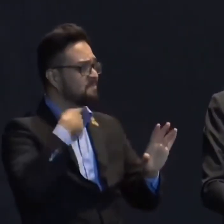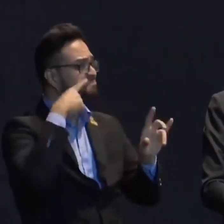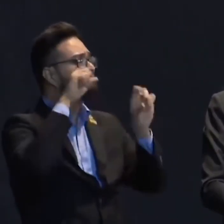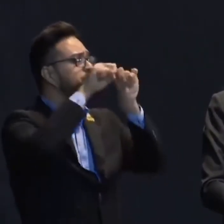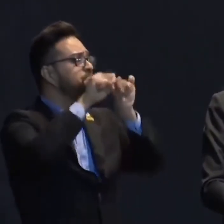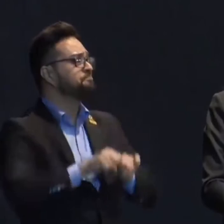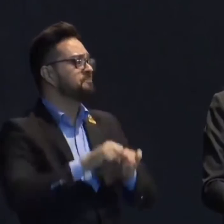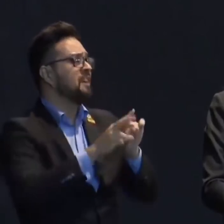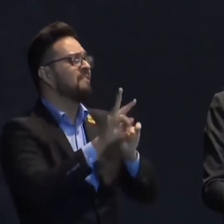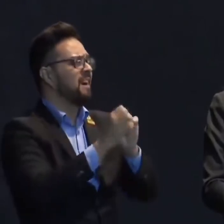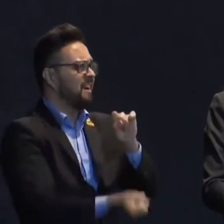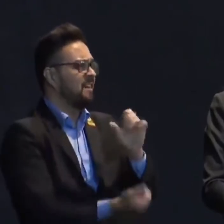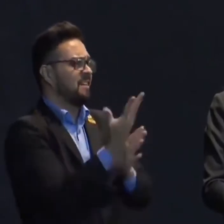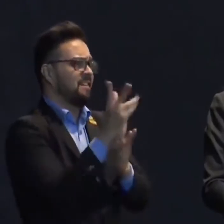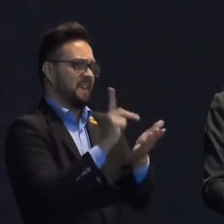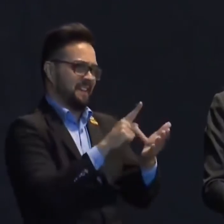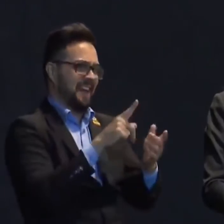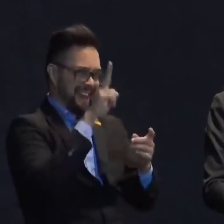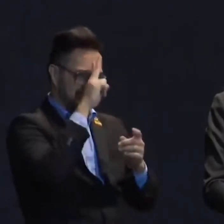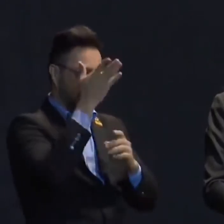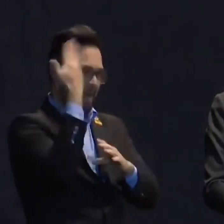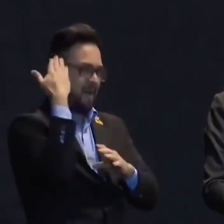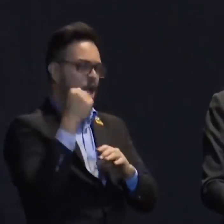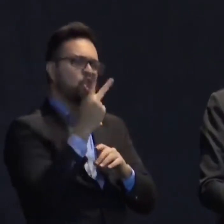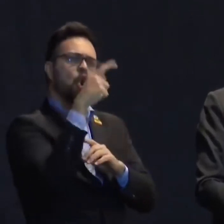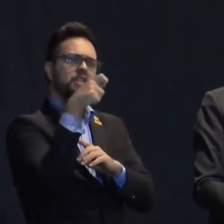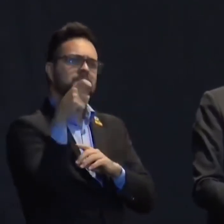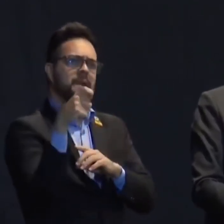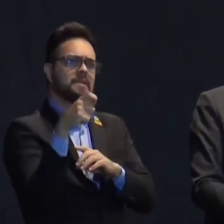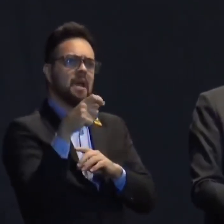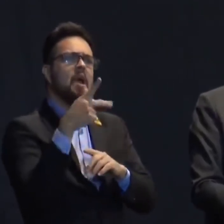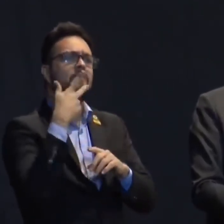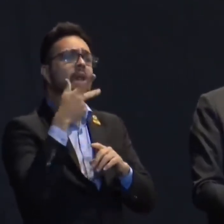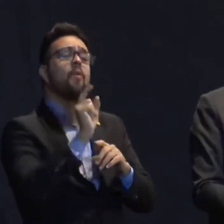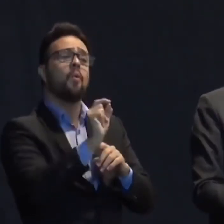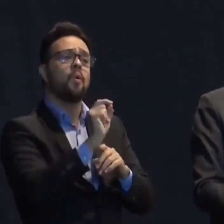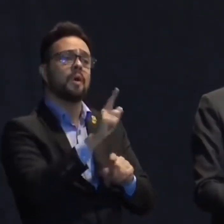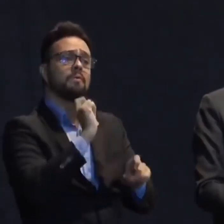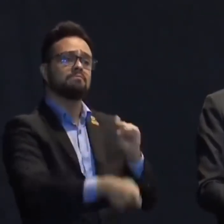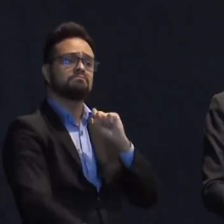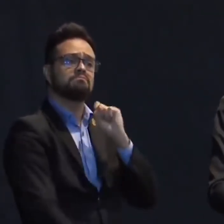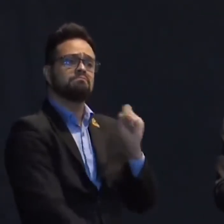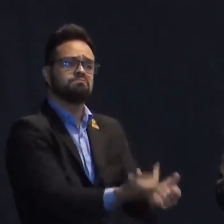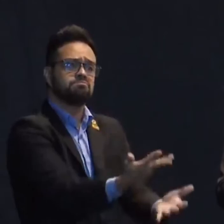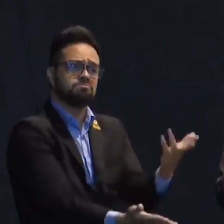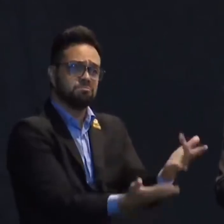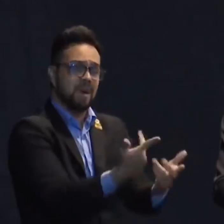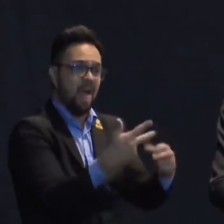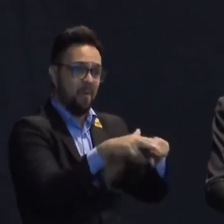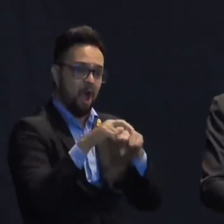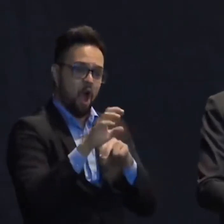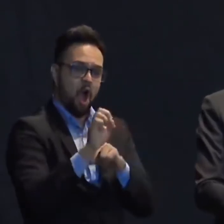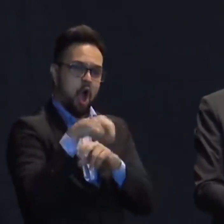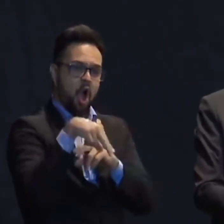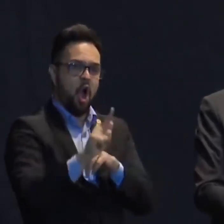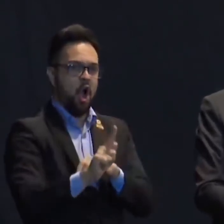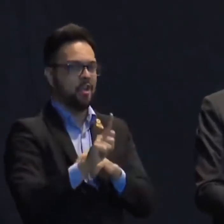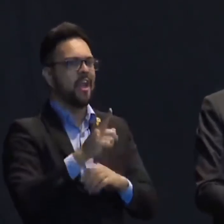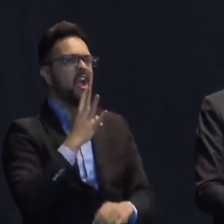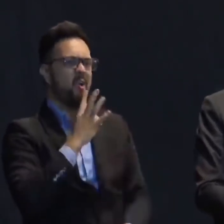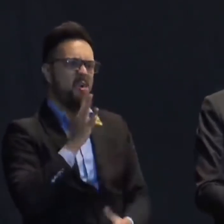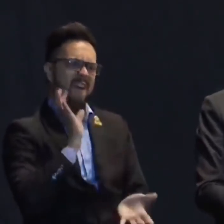época, há dois meses, falei que a questão de queimadas eram patrocinadas sim por ONGs. Eu conheço essa raça.